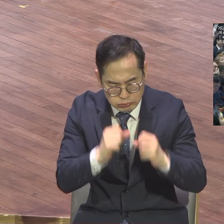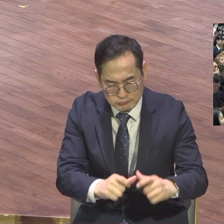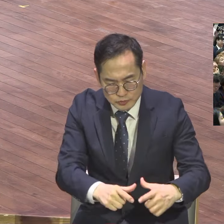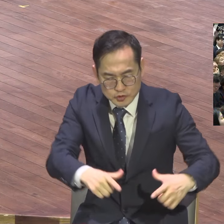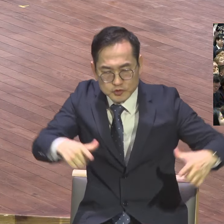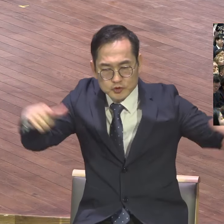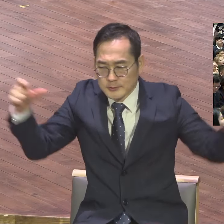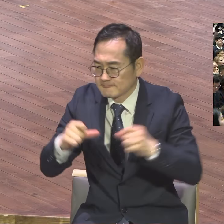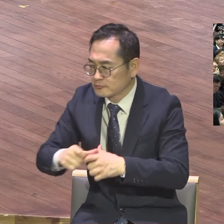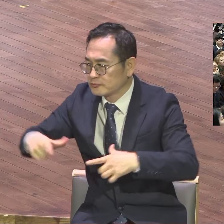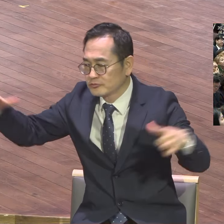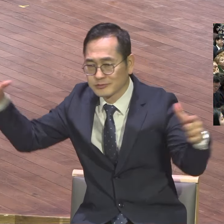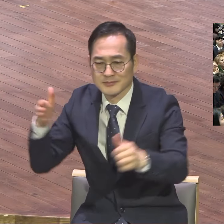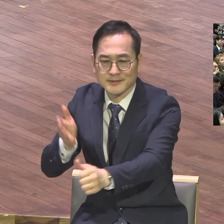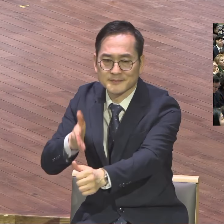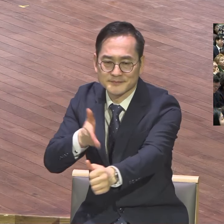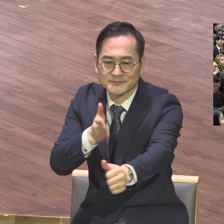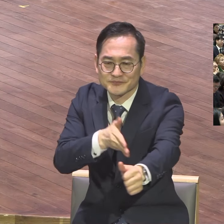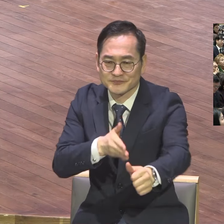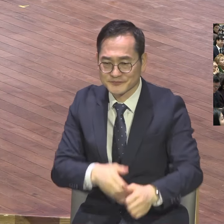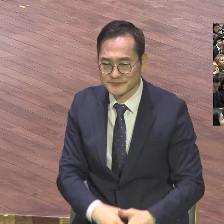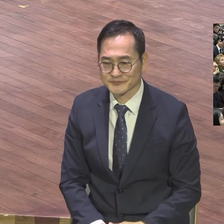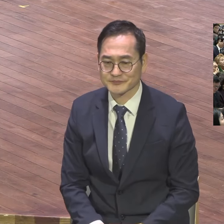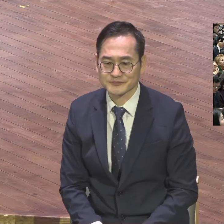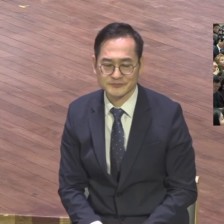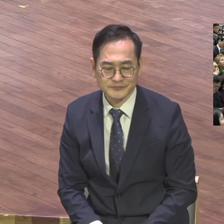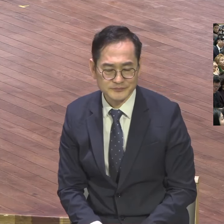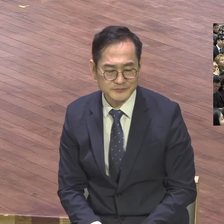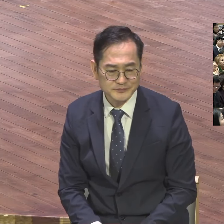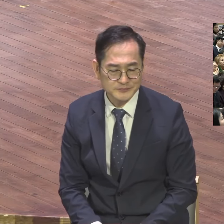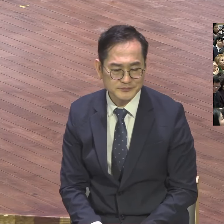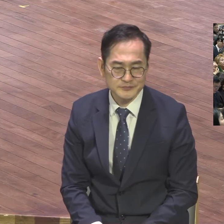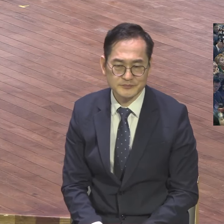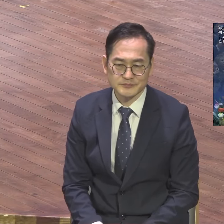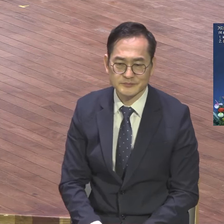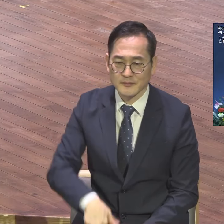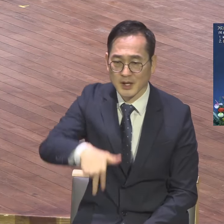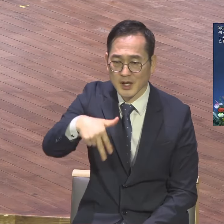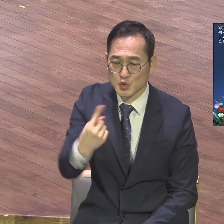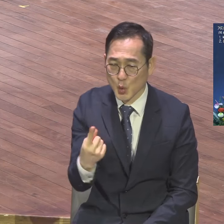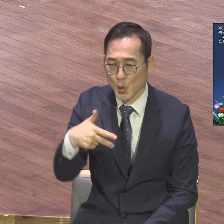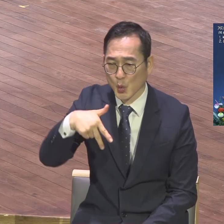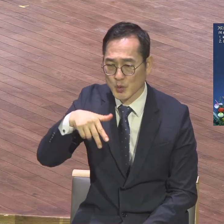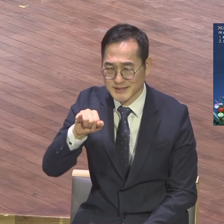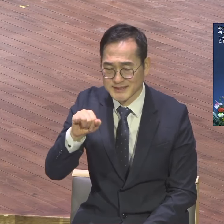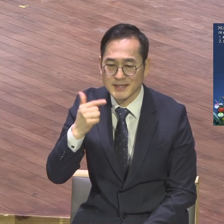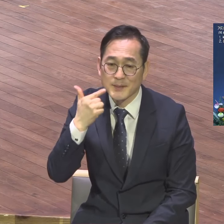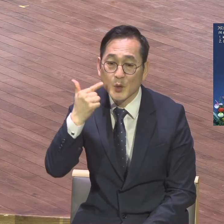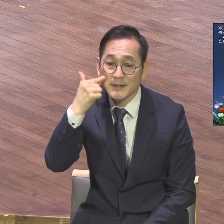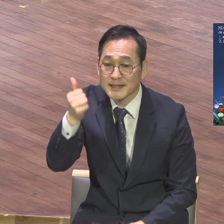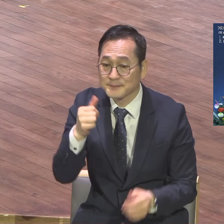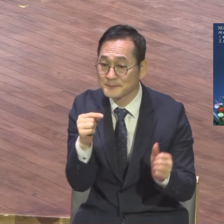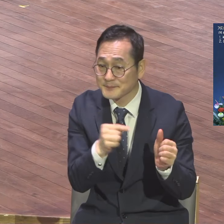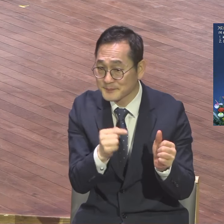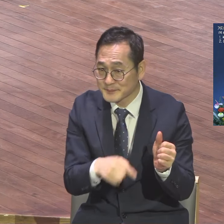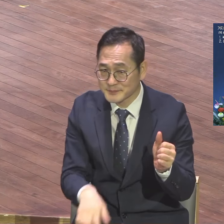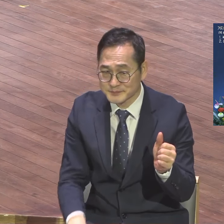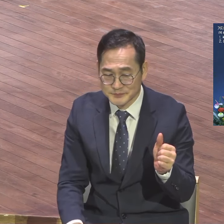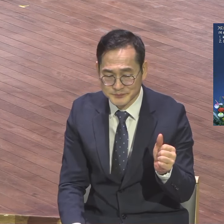결론이면 대각성운동의 선고자였던 조지 필드 목사님이 이런 목사님에게 어떤 분이 이렇게